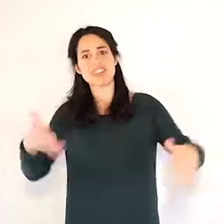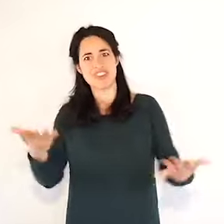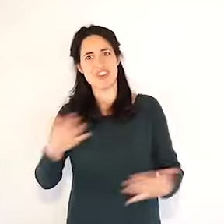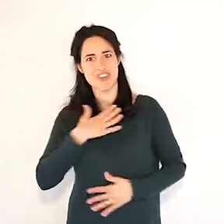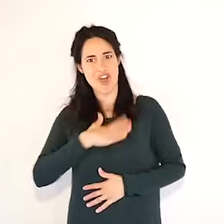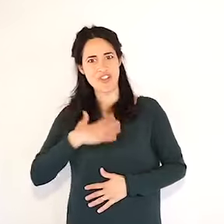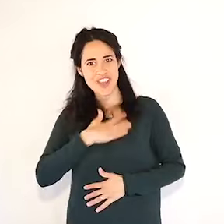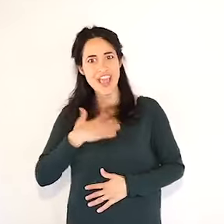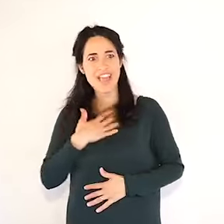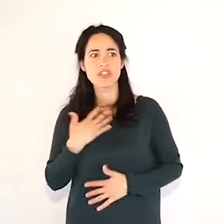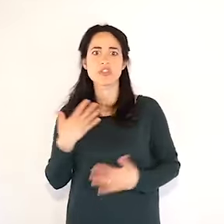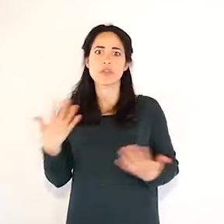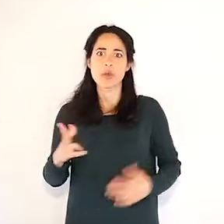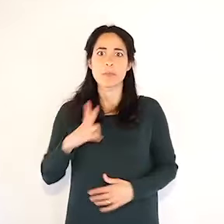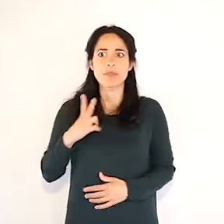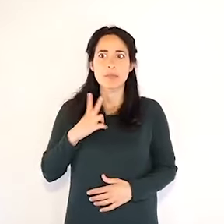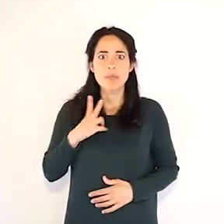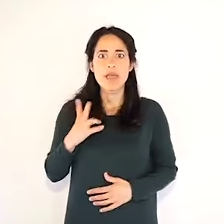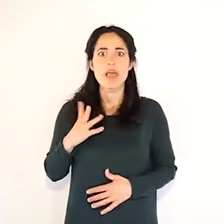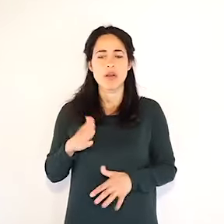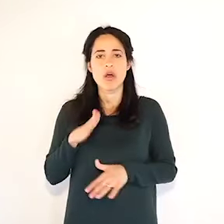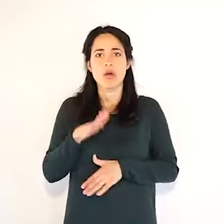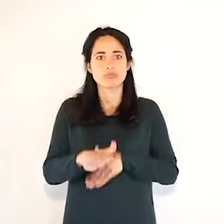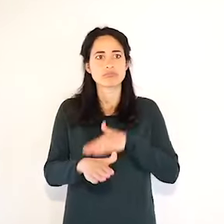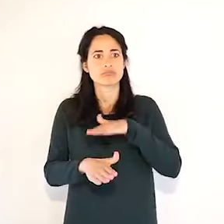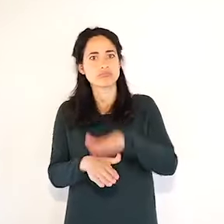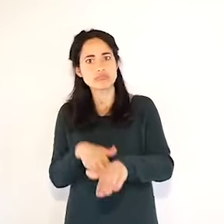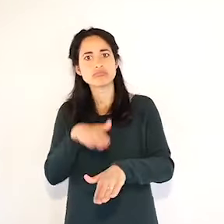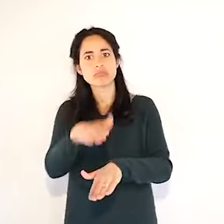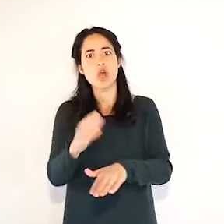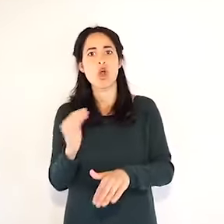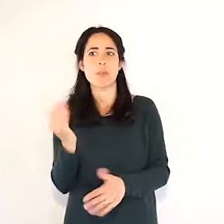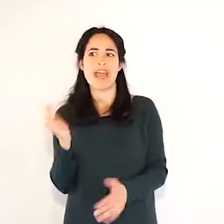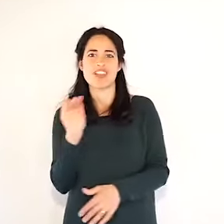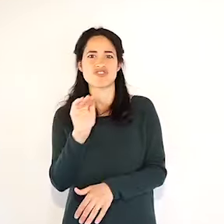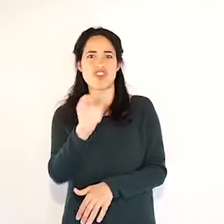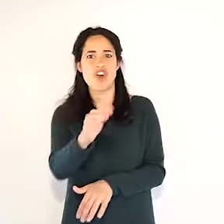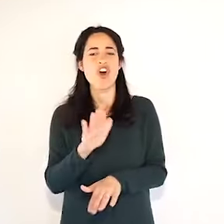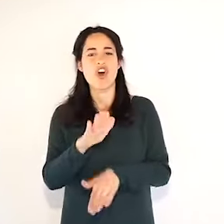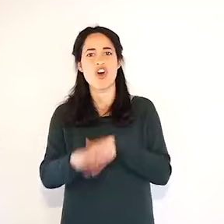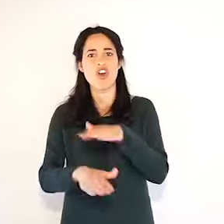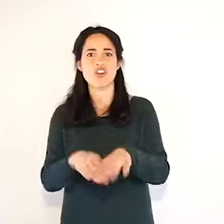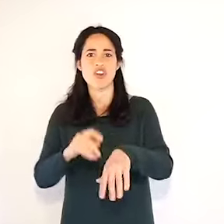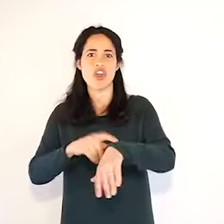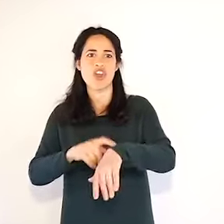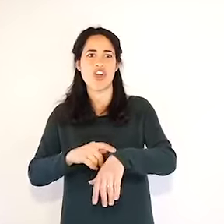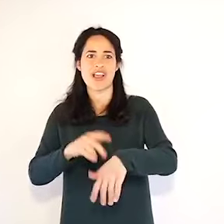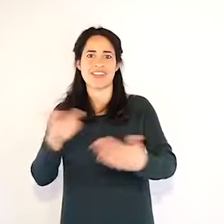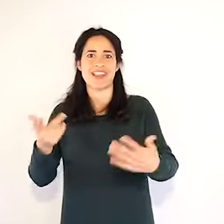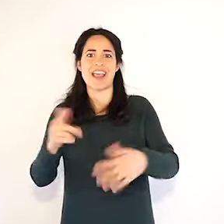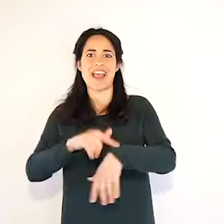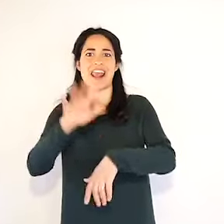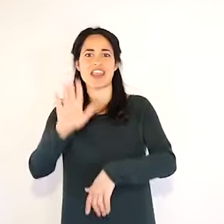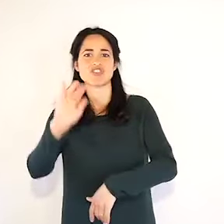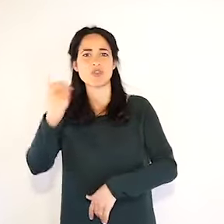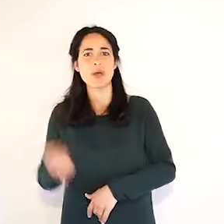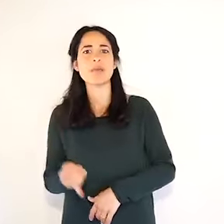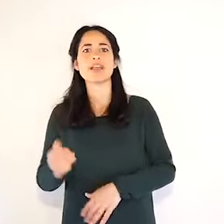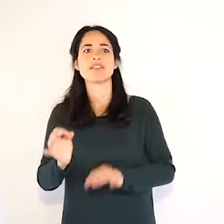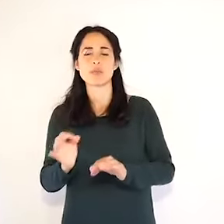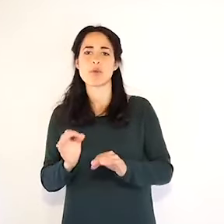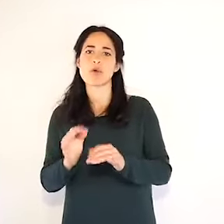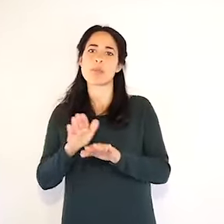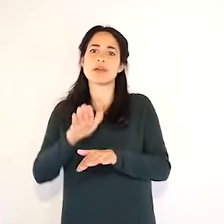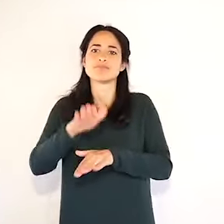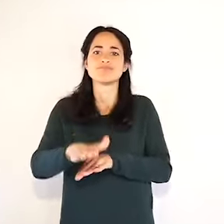progressivamente nel corso delle giornate che passiamo insieme alle 17-30 sia un progresso costante nella